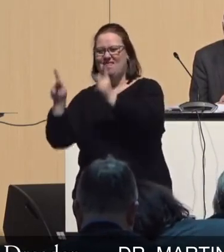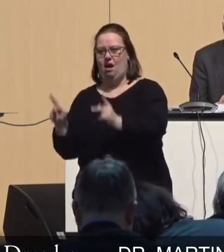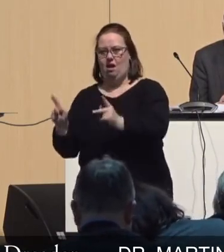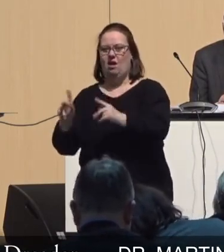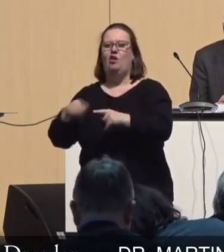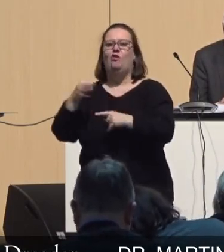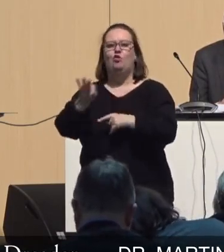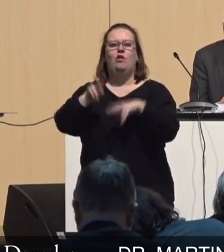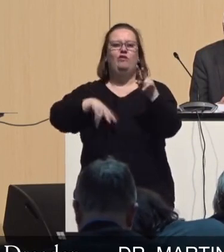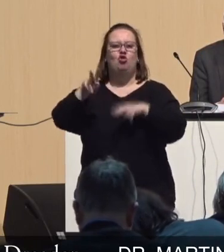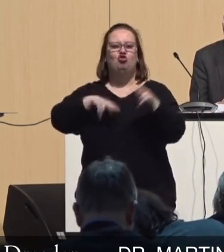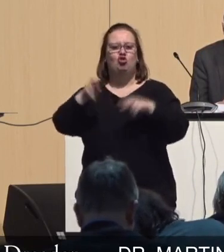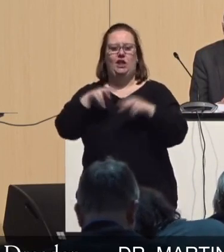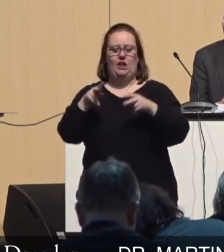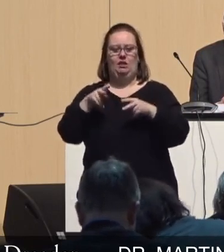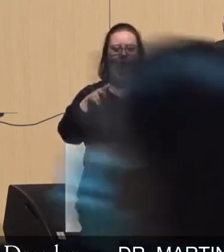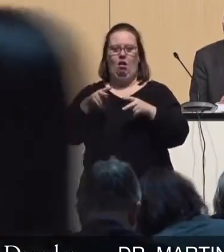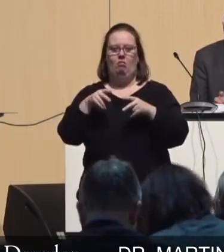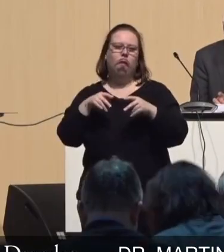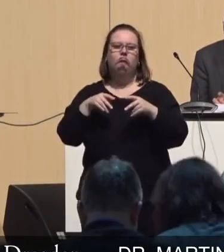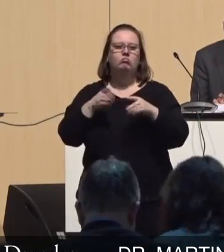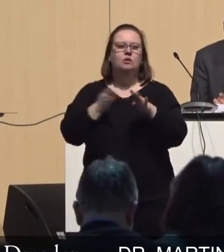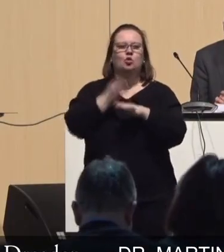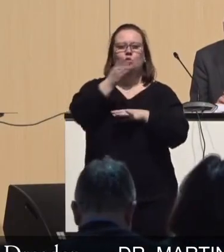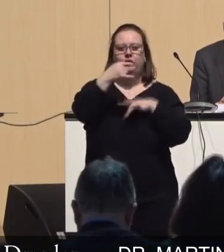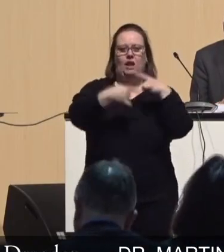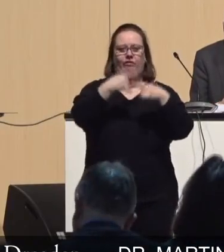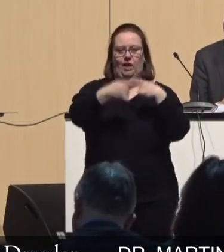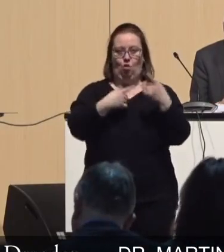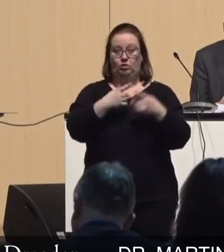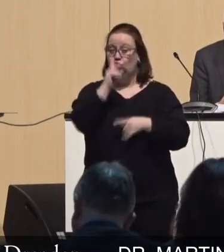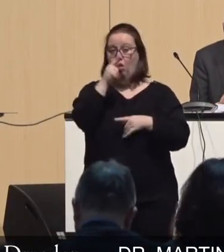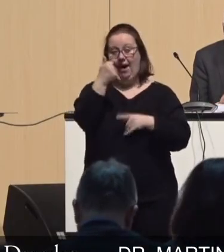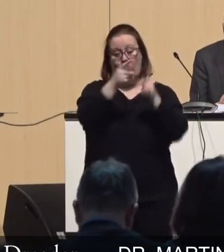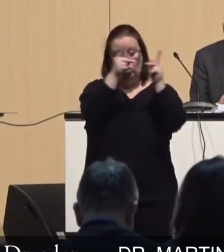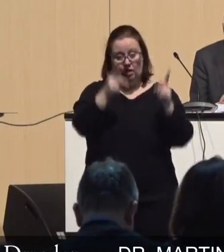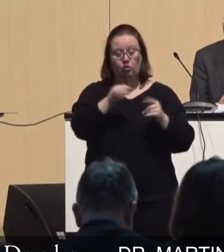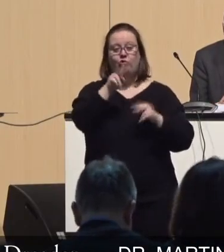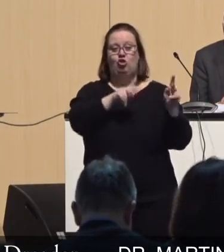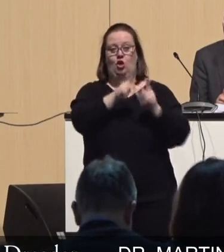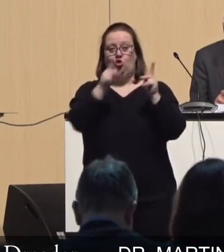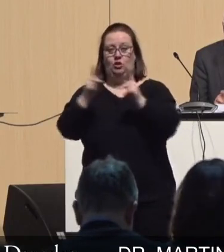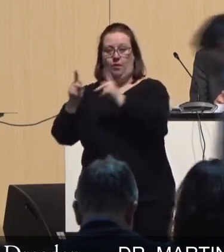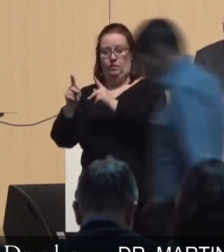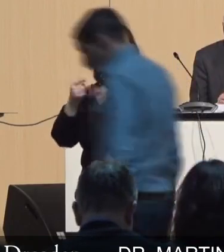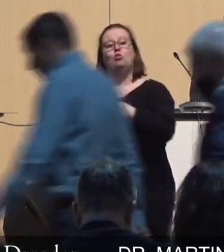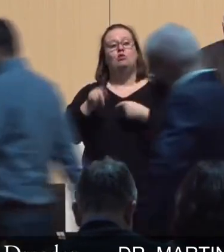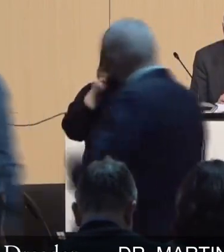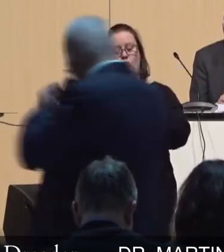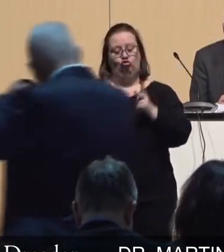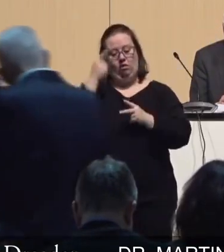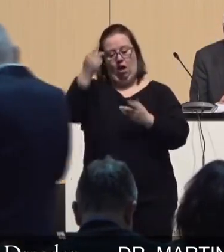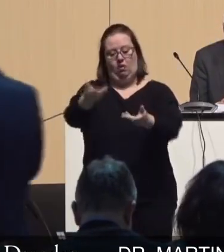Randbedingungsänderungen in der Zukunft und dass sie das dann dem Stadtrat vorlegt, damit wir dann sehen können,